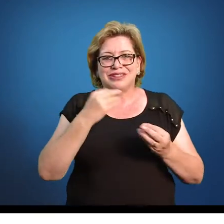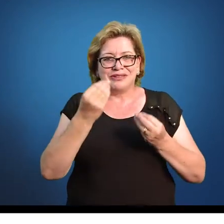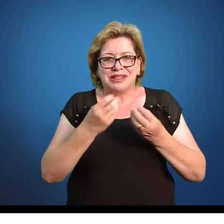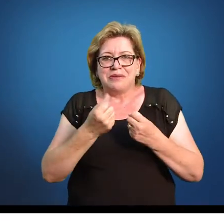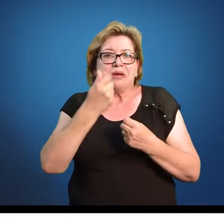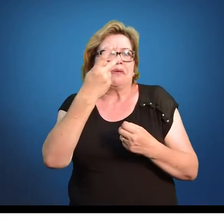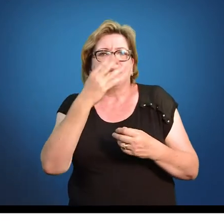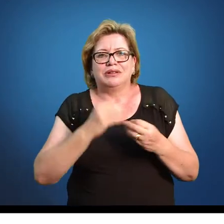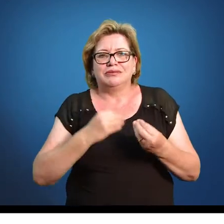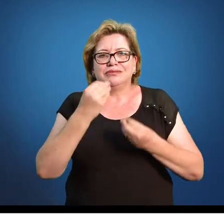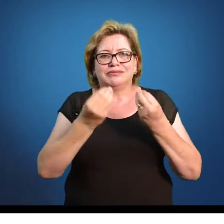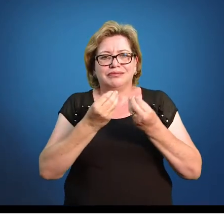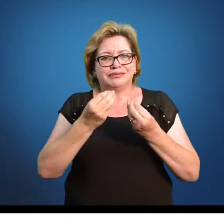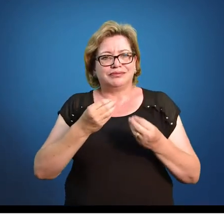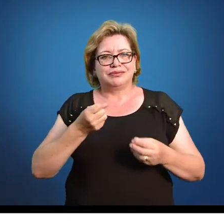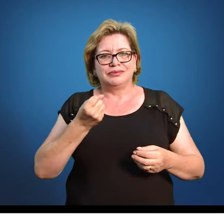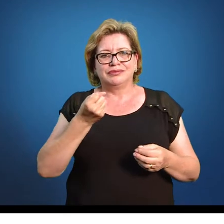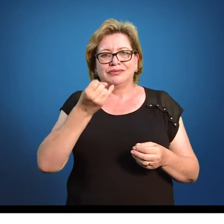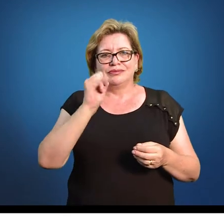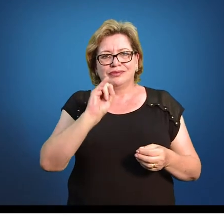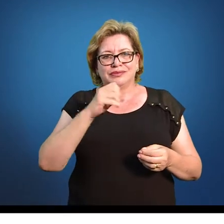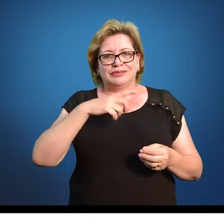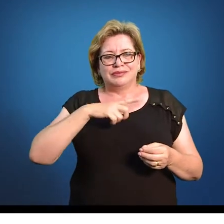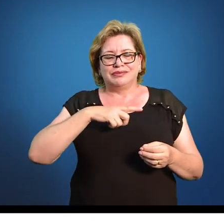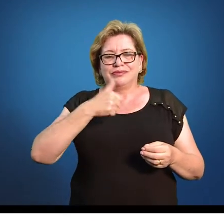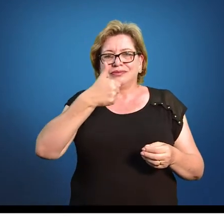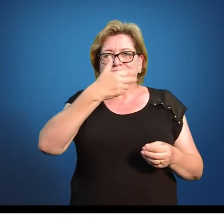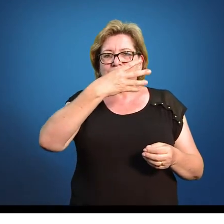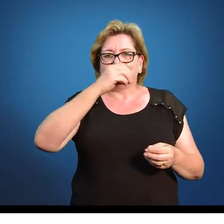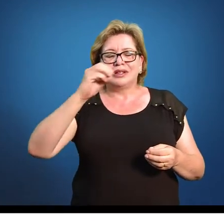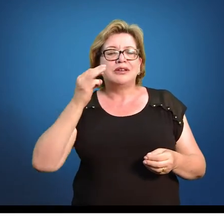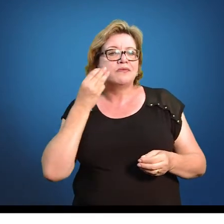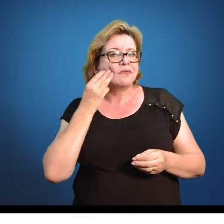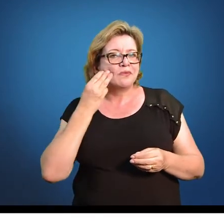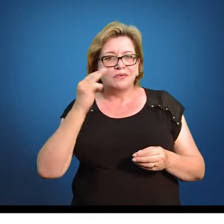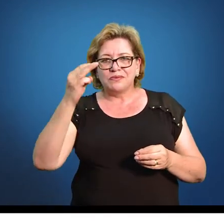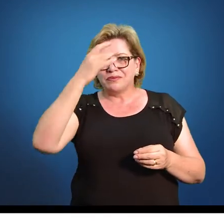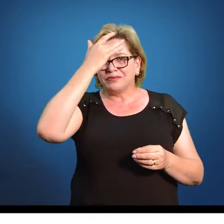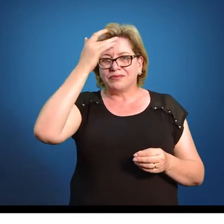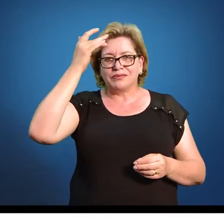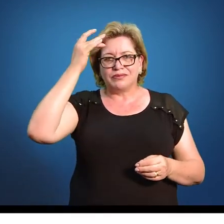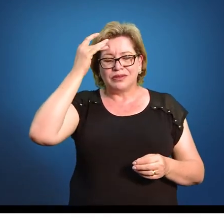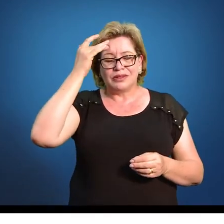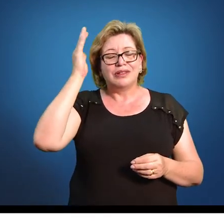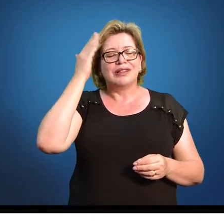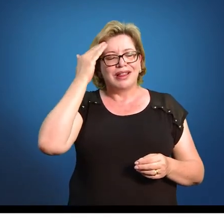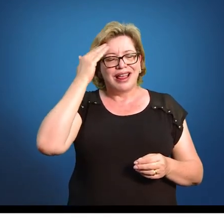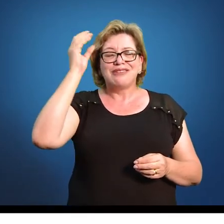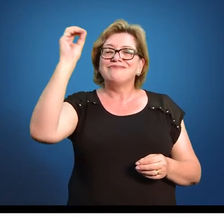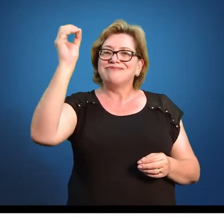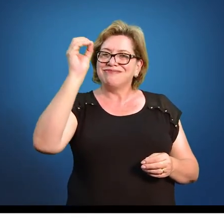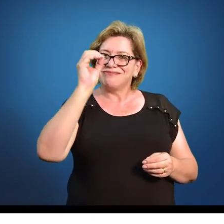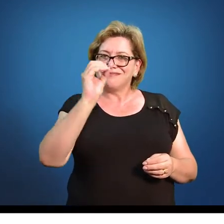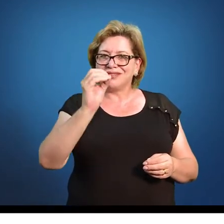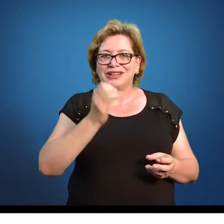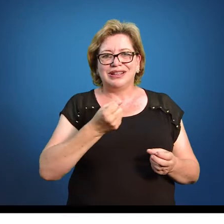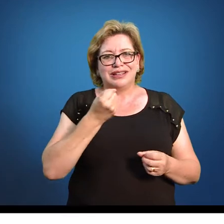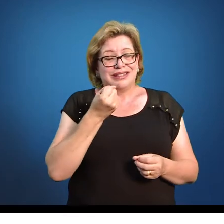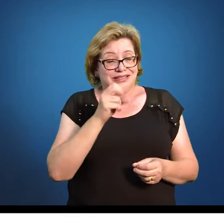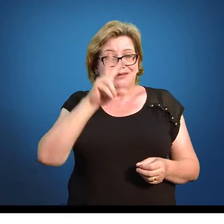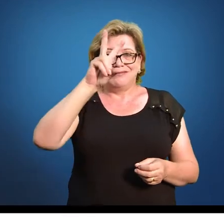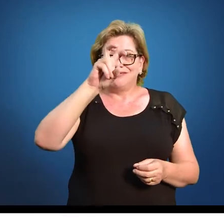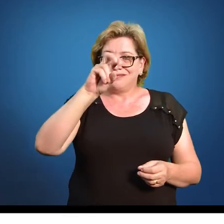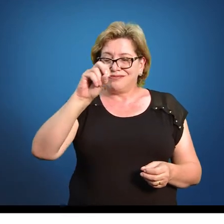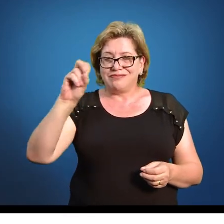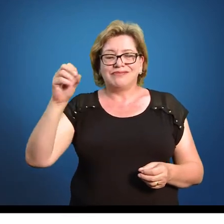população. Se a população tiver 100 milhões de habitantes, você sabe que aquele percentual é o número de filhos. Se ela tiver 500 milhões de